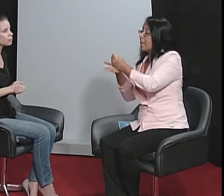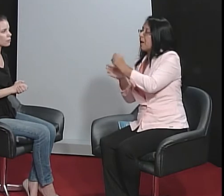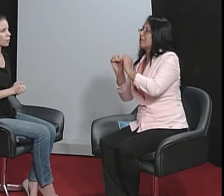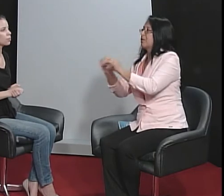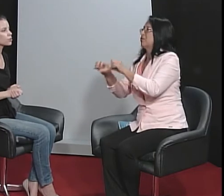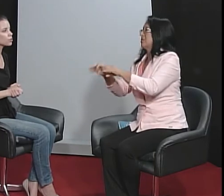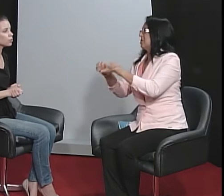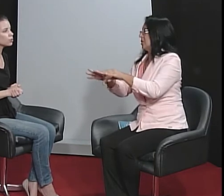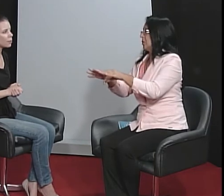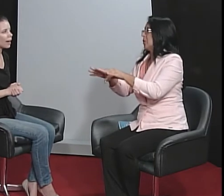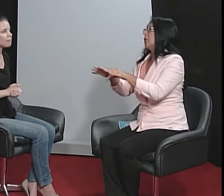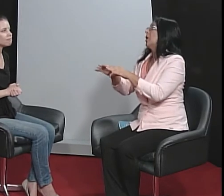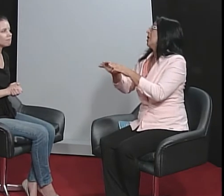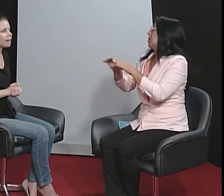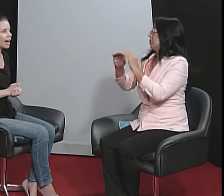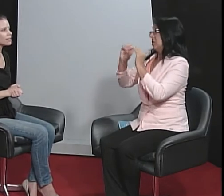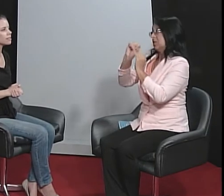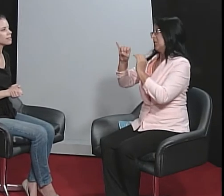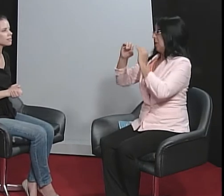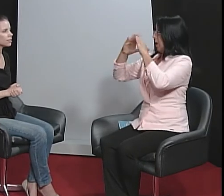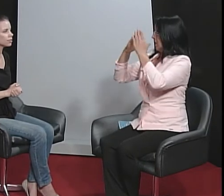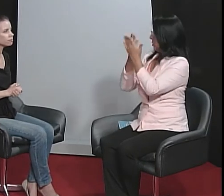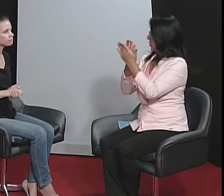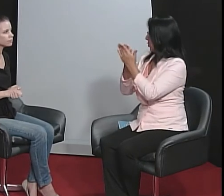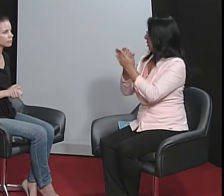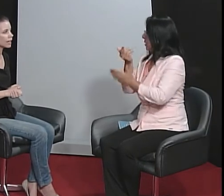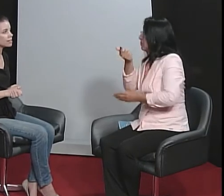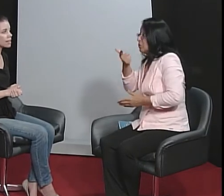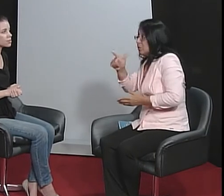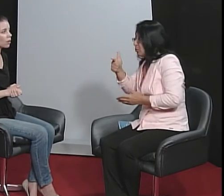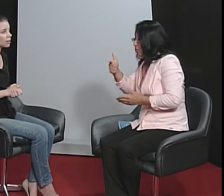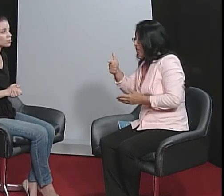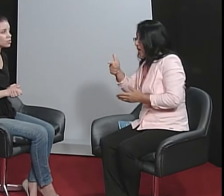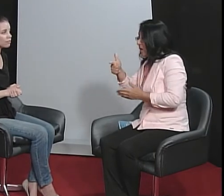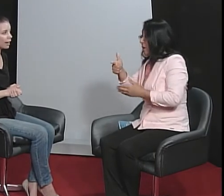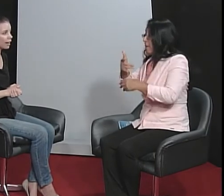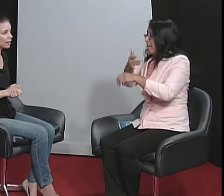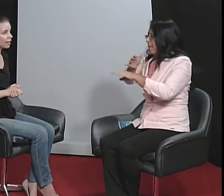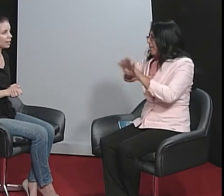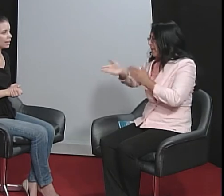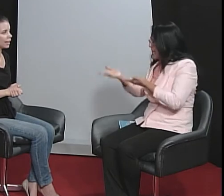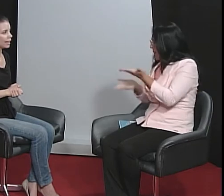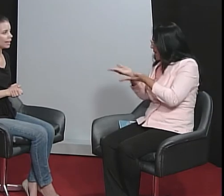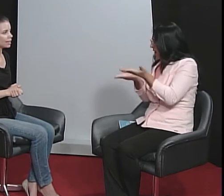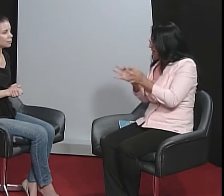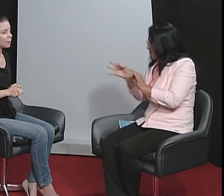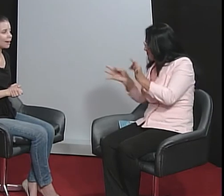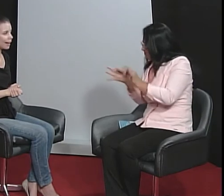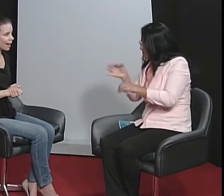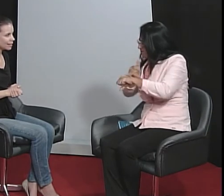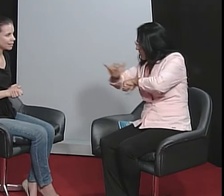para o surdo, para a base de ensino, né, se a escola não tiver preparada,